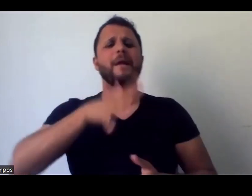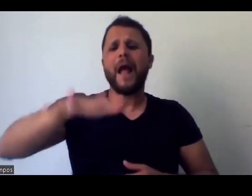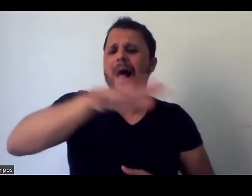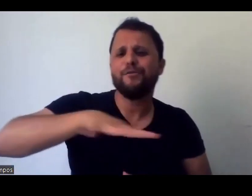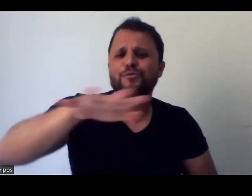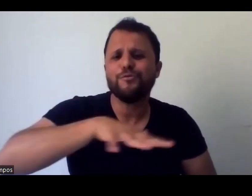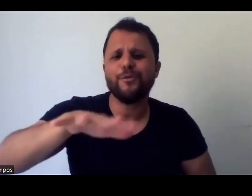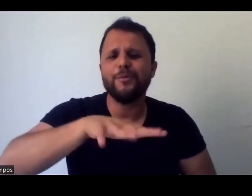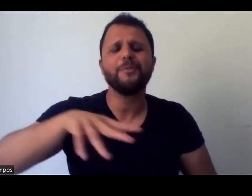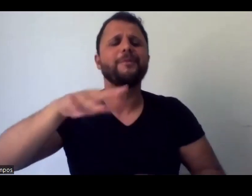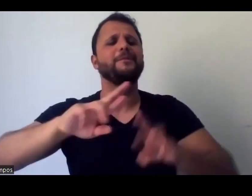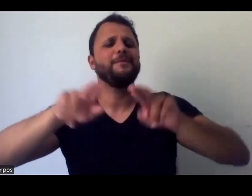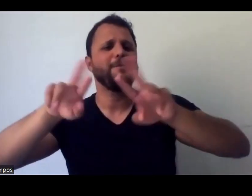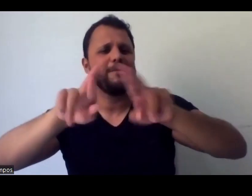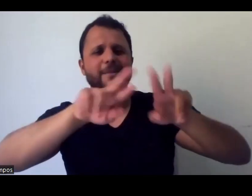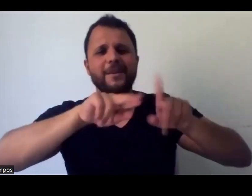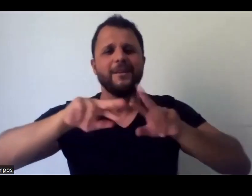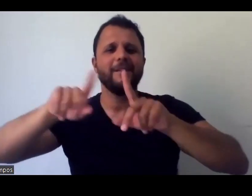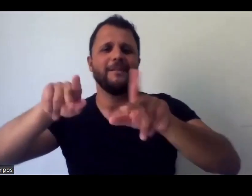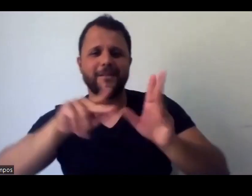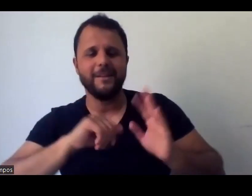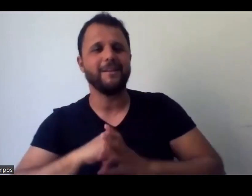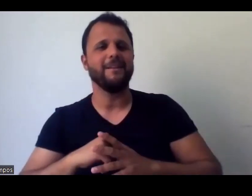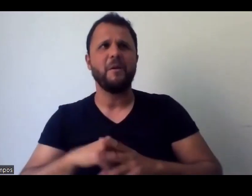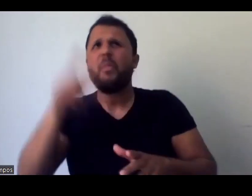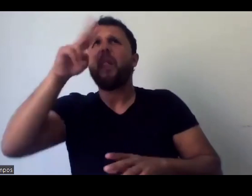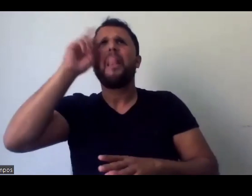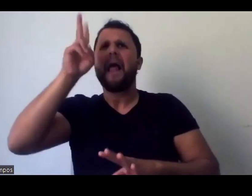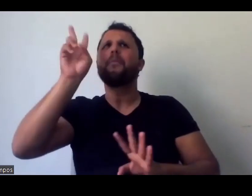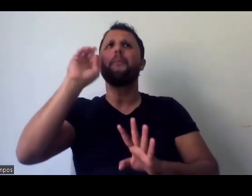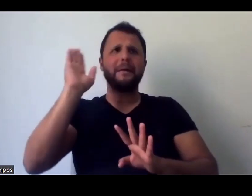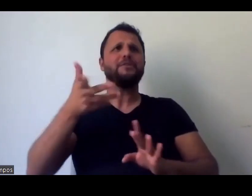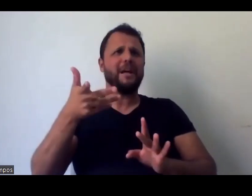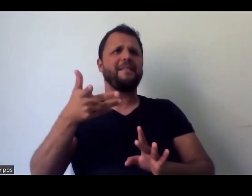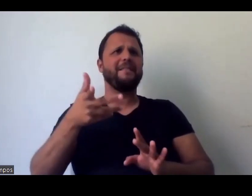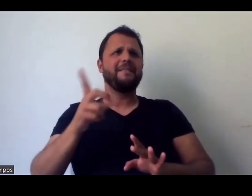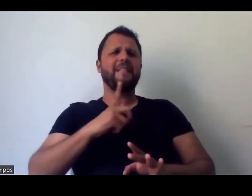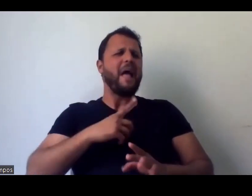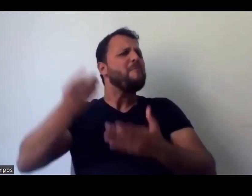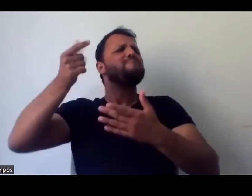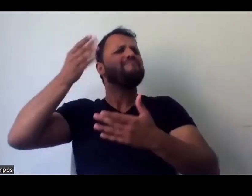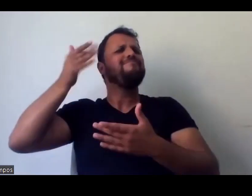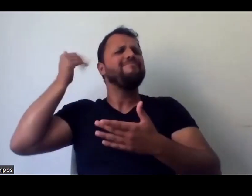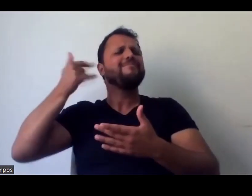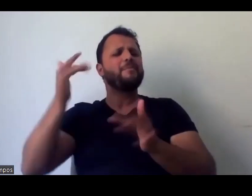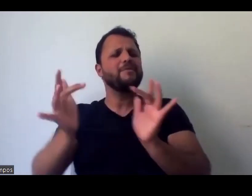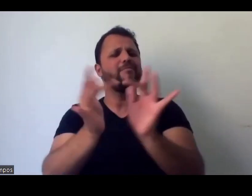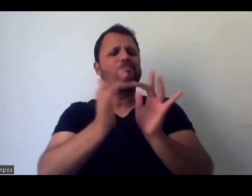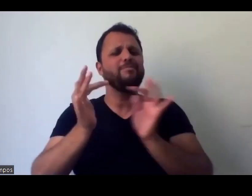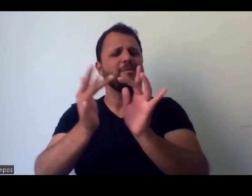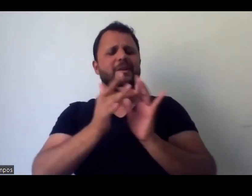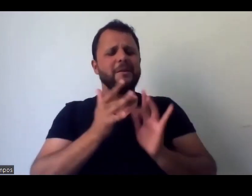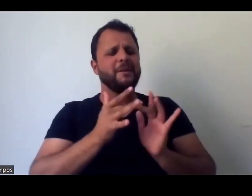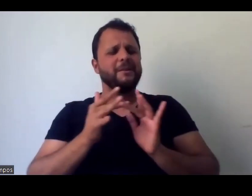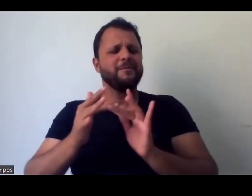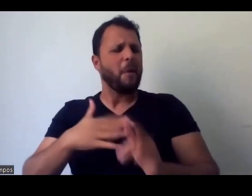iniciativas da Fundação Municipal de Cultura, nem lembro quando que foi, mas faz tempo, faz tempo e, assim, eu tenho o maior prazer, né,